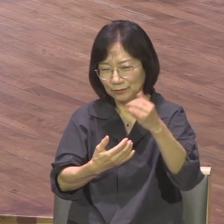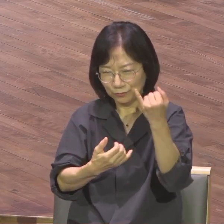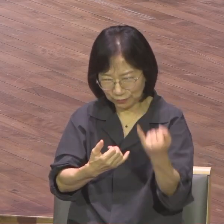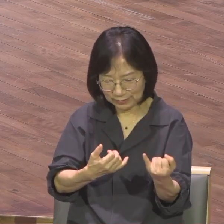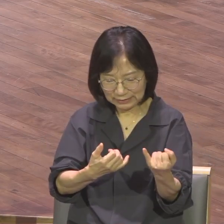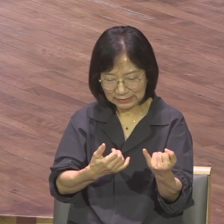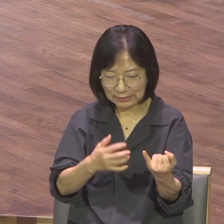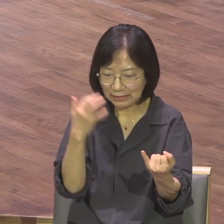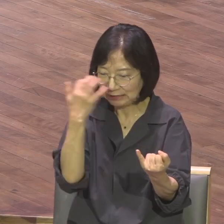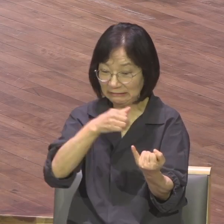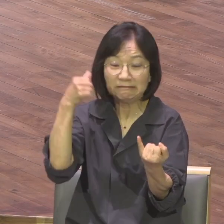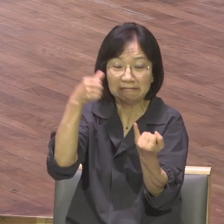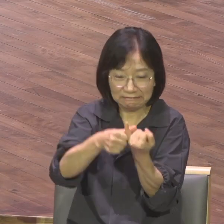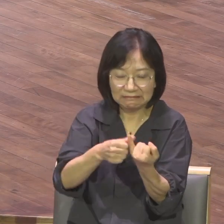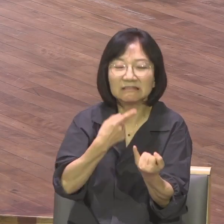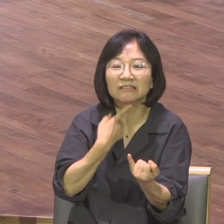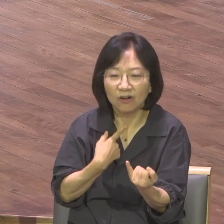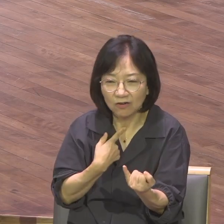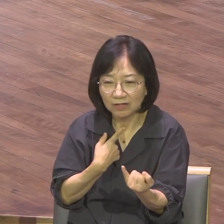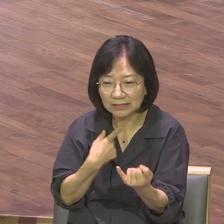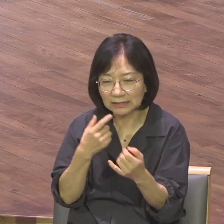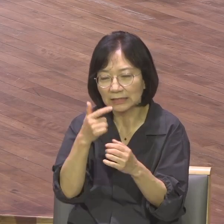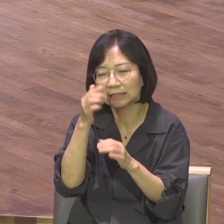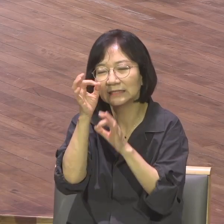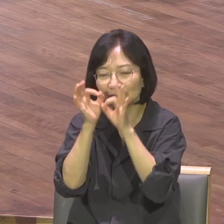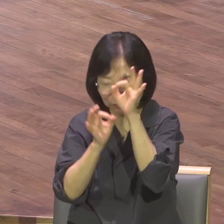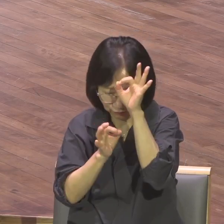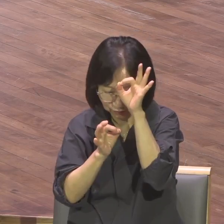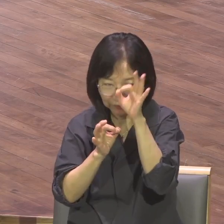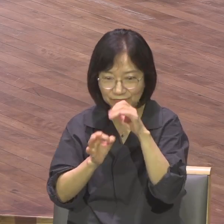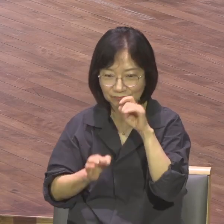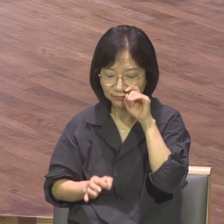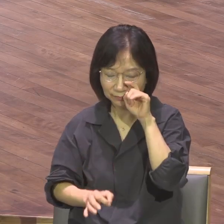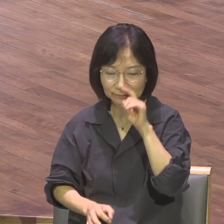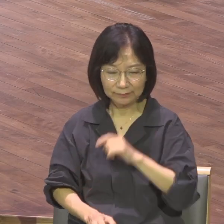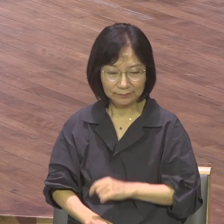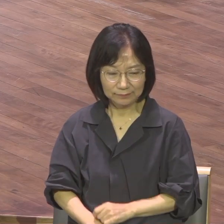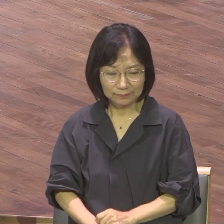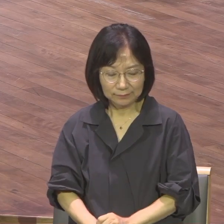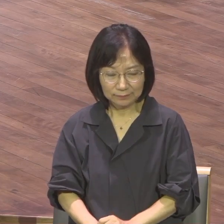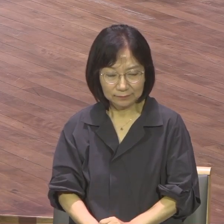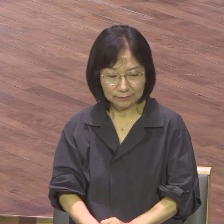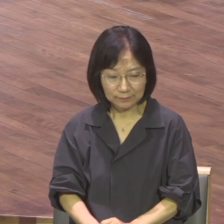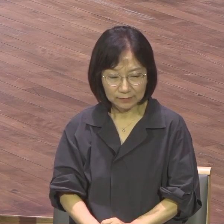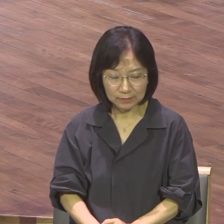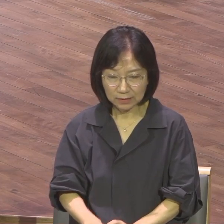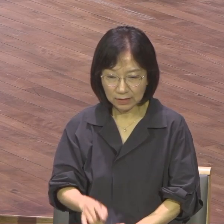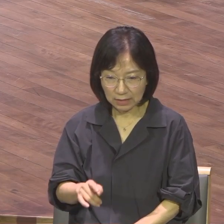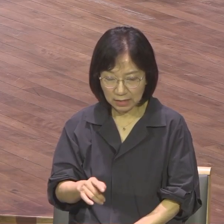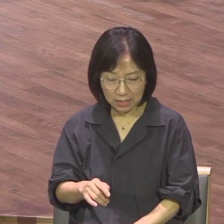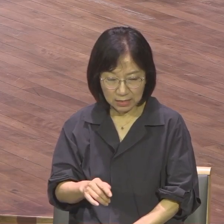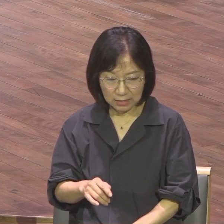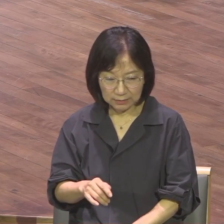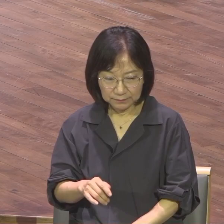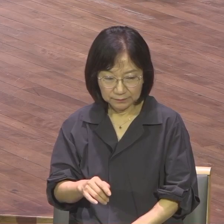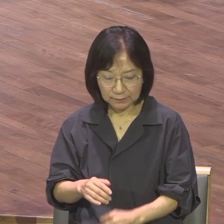배달한 형제가 많다 보니까 오빠가 동생 다마를 겁탈했다니까 이 일을 알게 된 친오빠 압살롬이